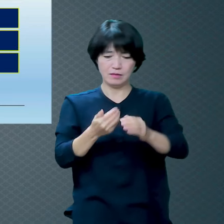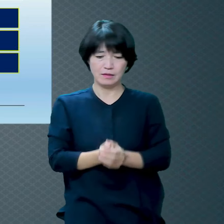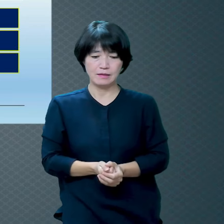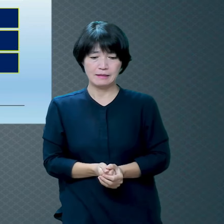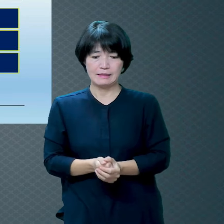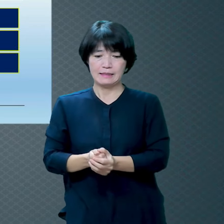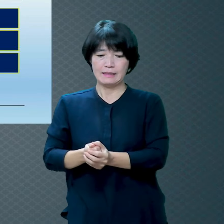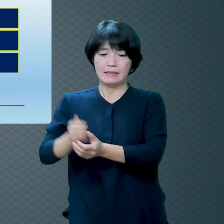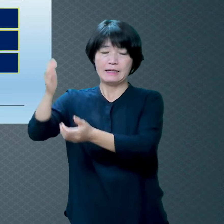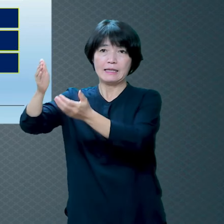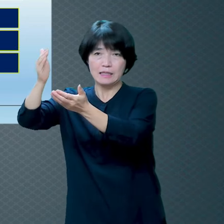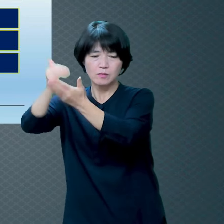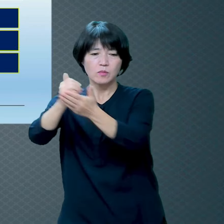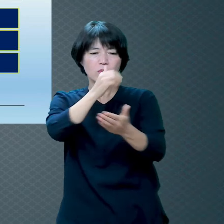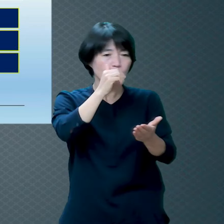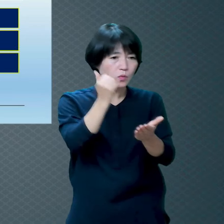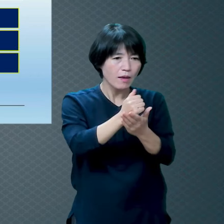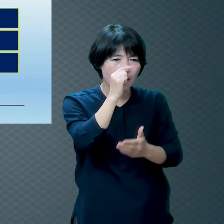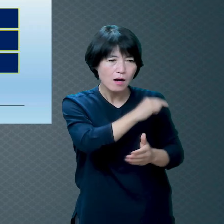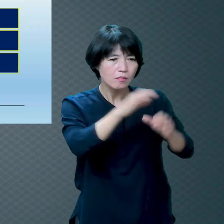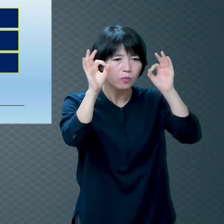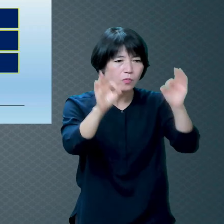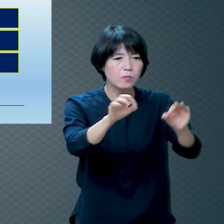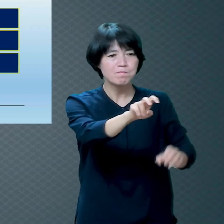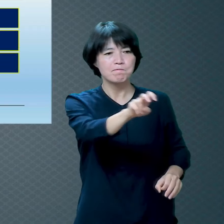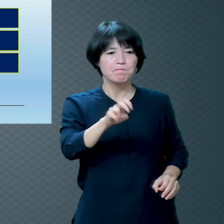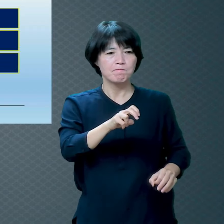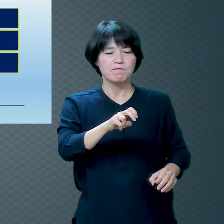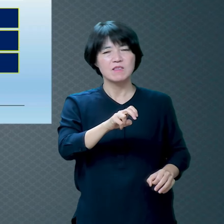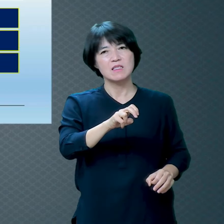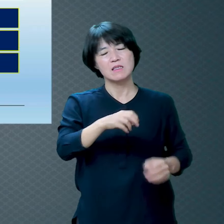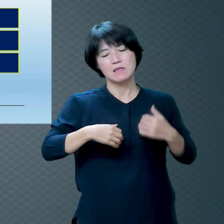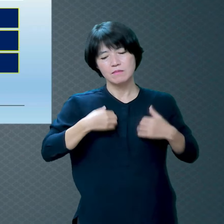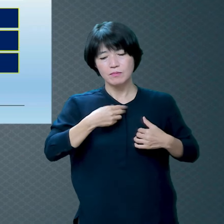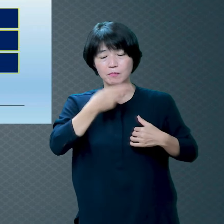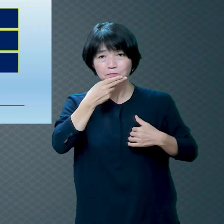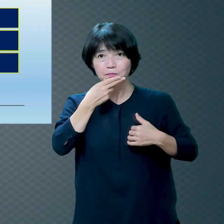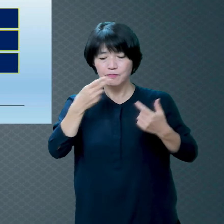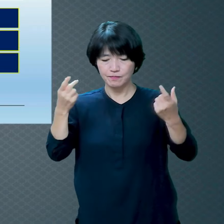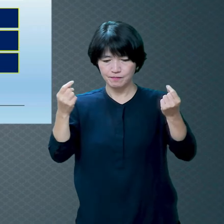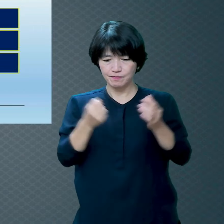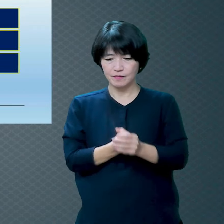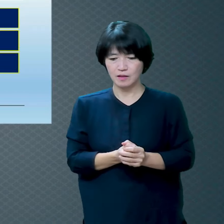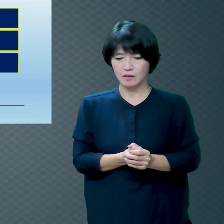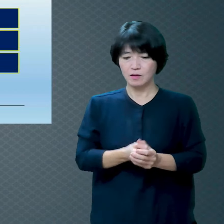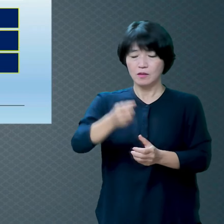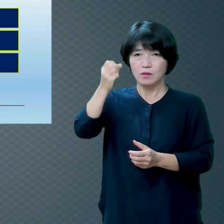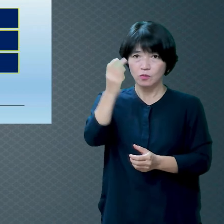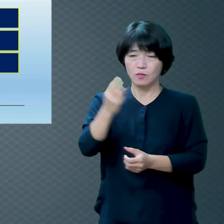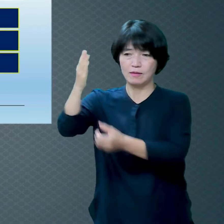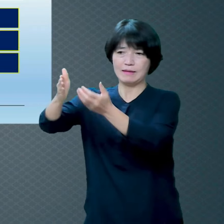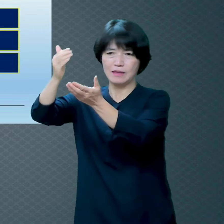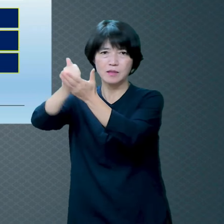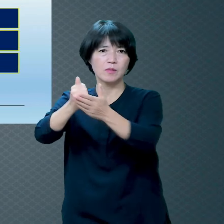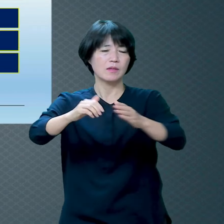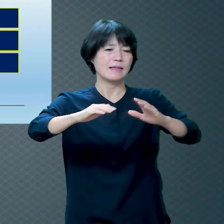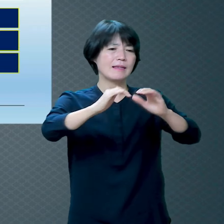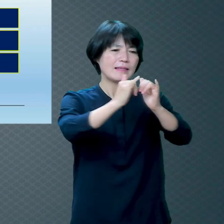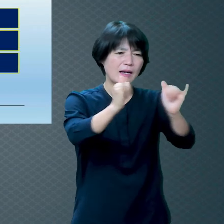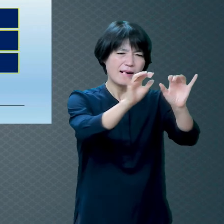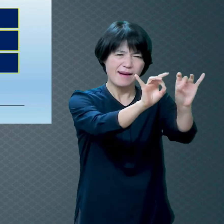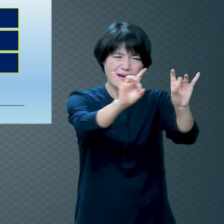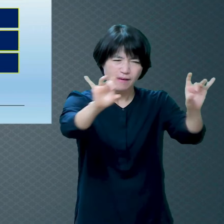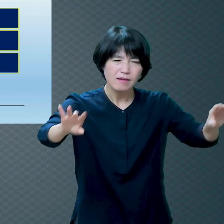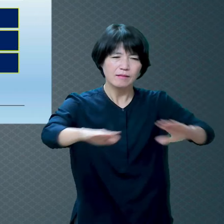멀리 떨어져서 사람 살아가는 것을 그냥 신경 안 쓰고 알아서 살아라 그런